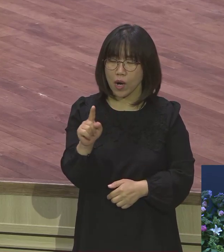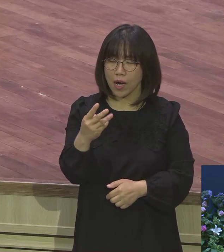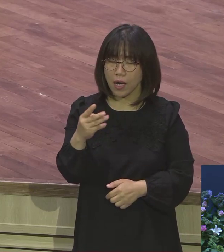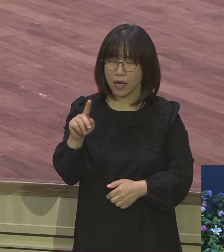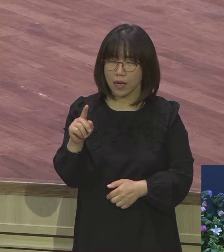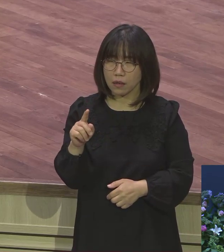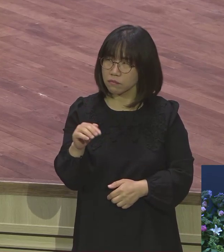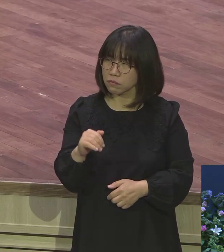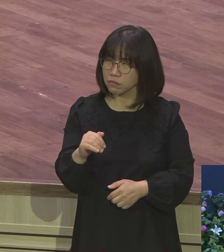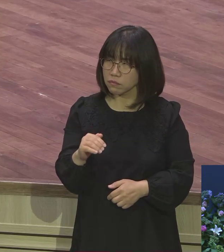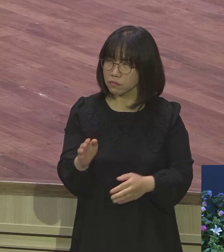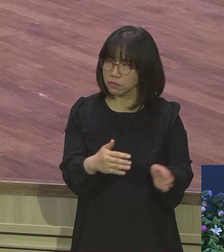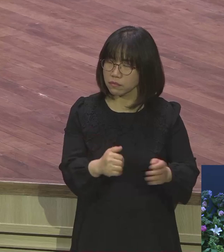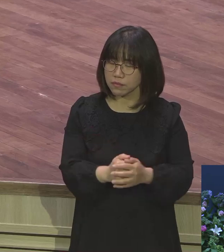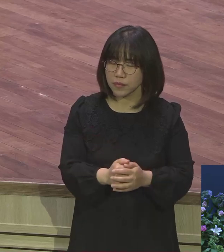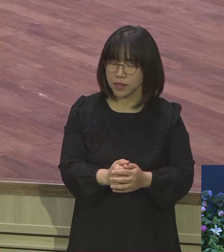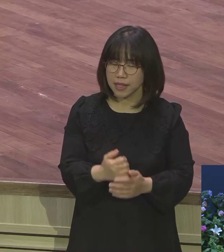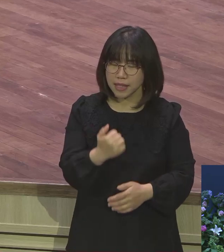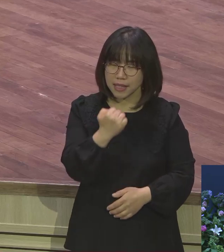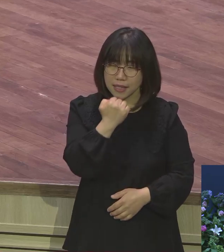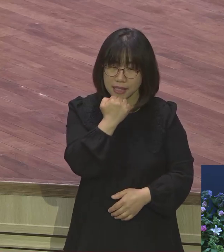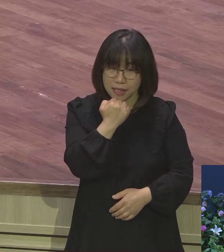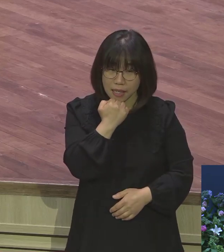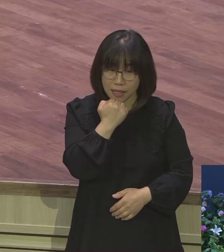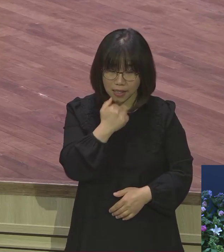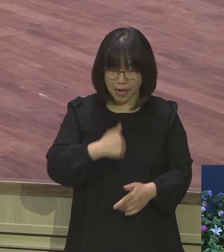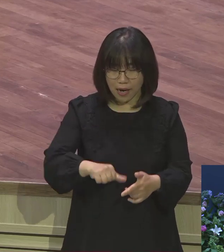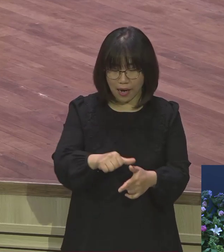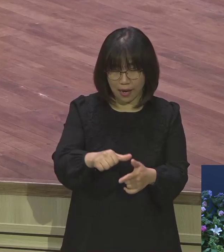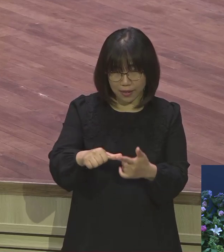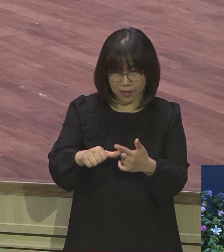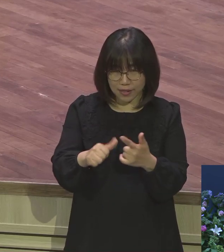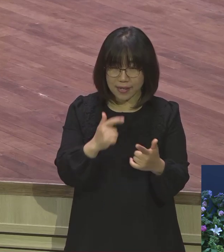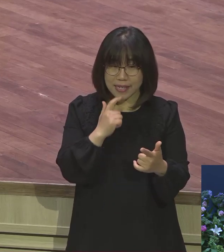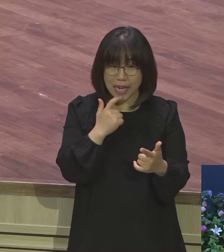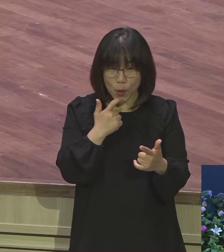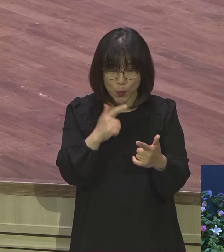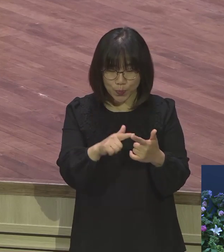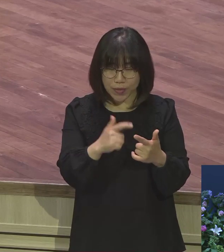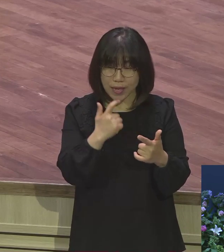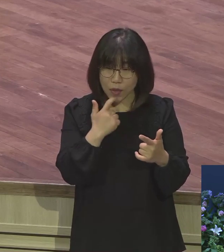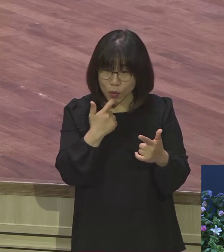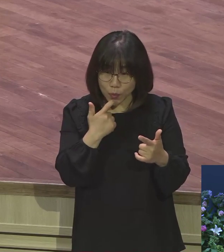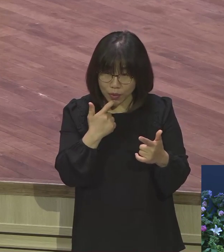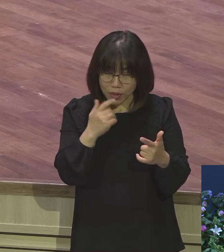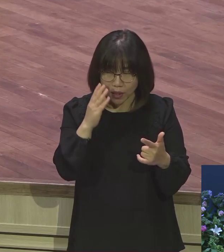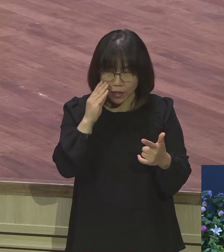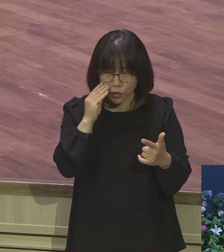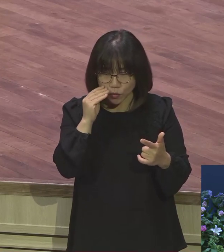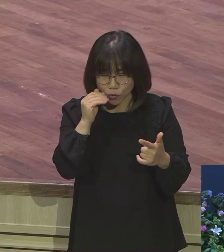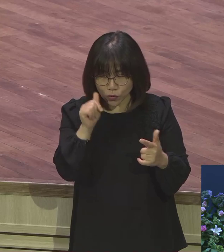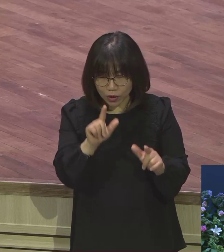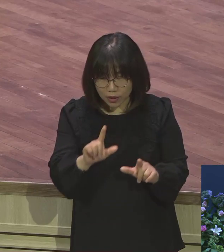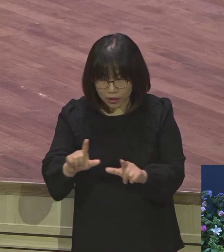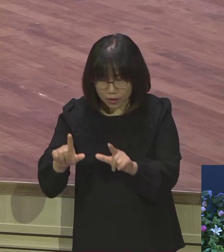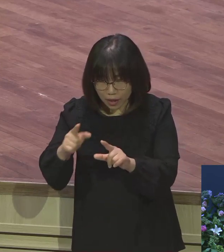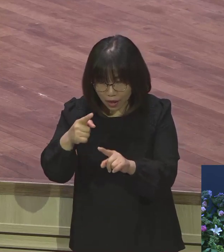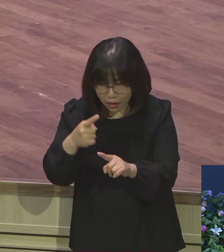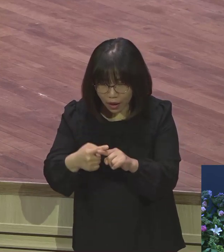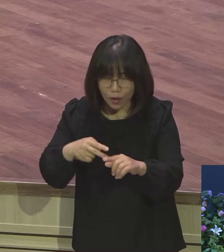이삭 밑에서 그야말로 야곱은 숭탄한 삶을 그렇게 살았던 이 야곱이 이런